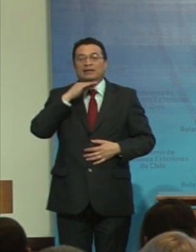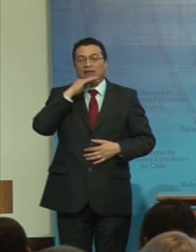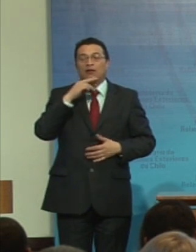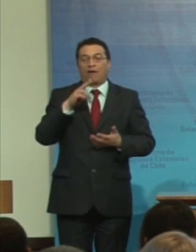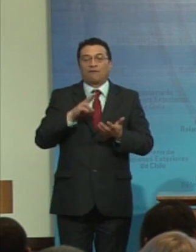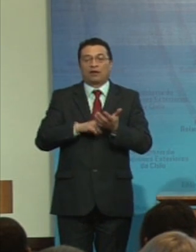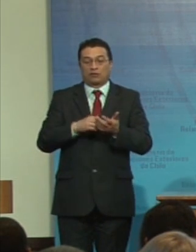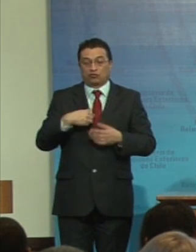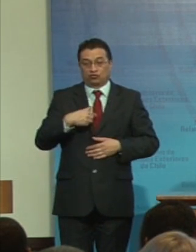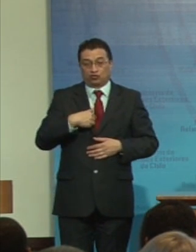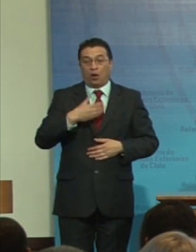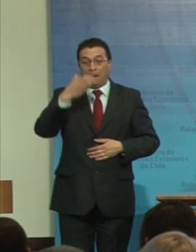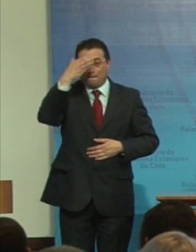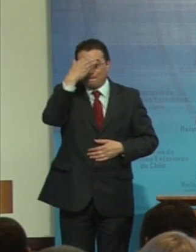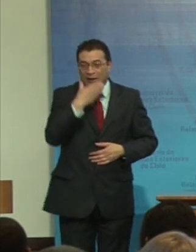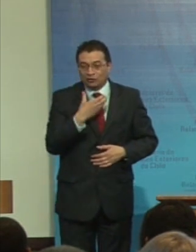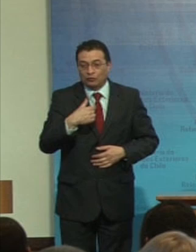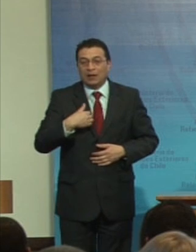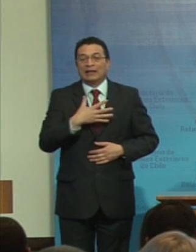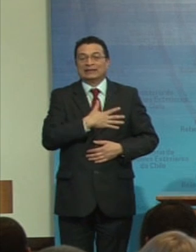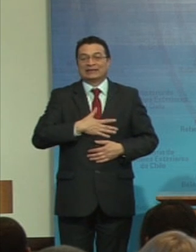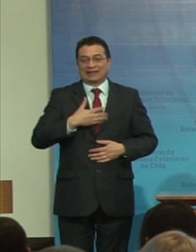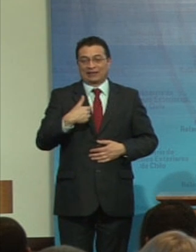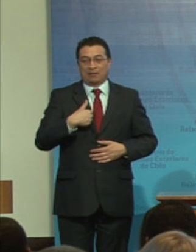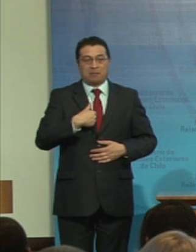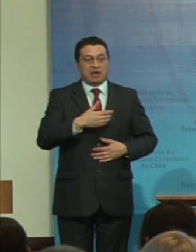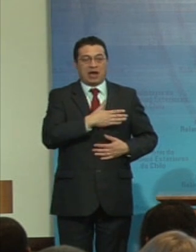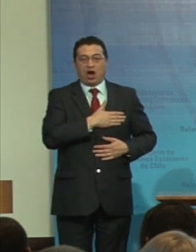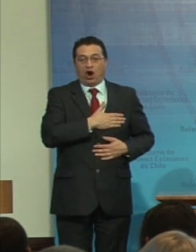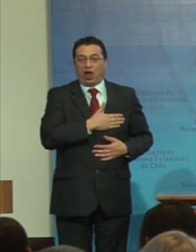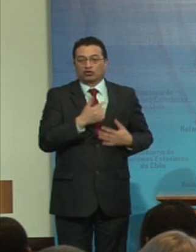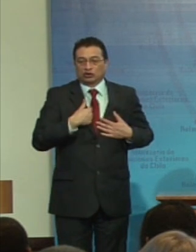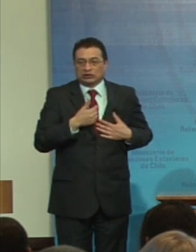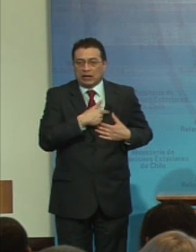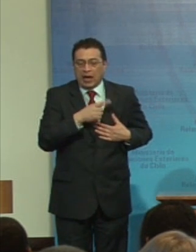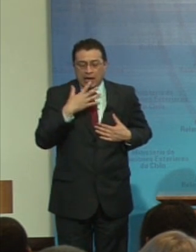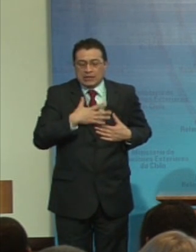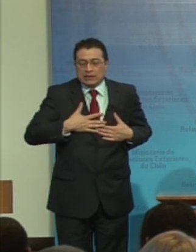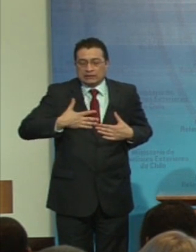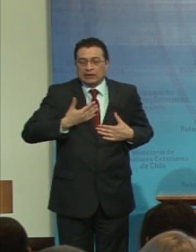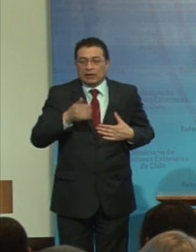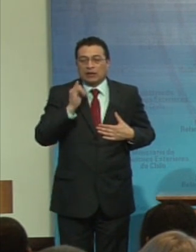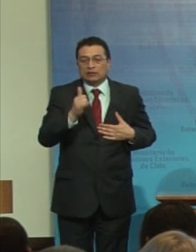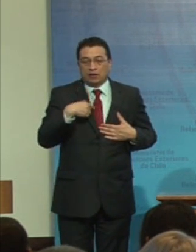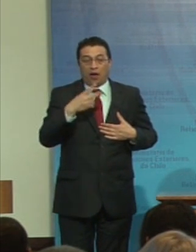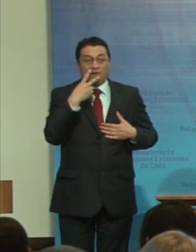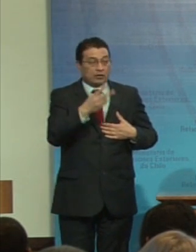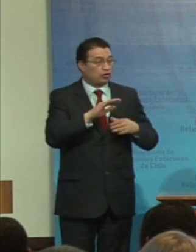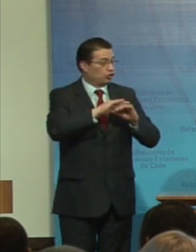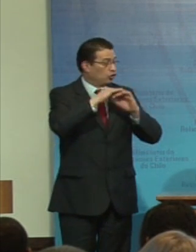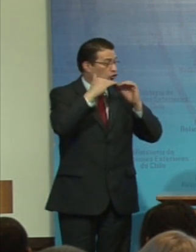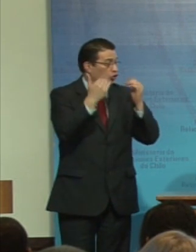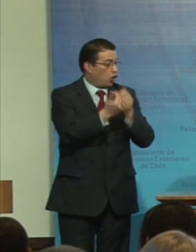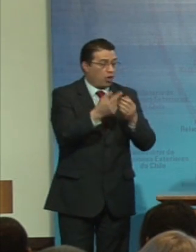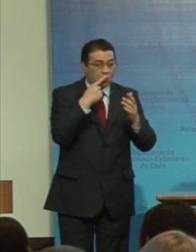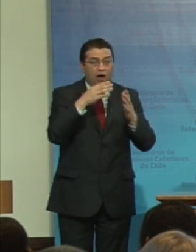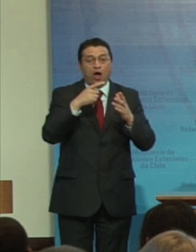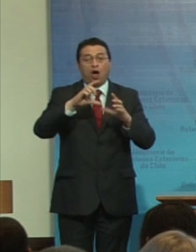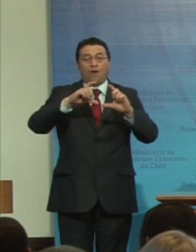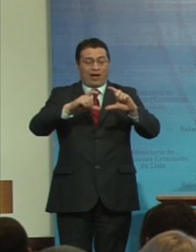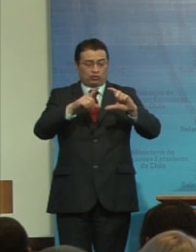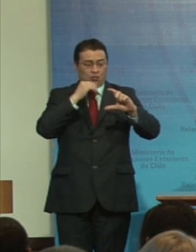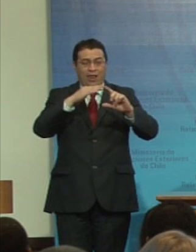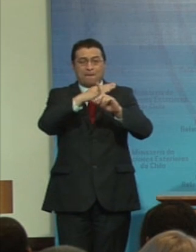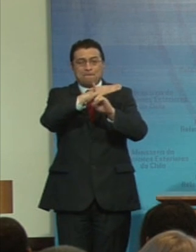yo en lo personal lo siento lleno en mi corazón de visualizar toda esta copa más que media llena